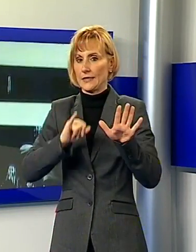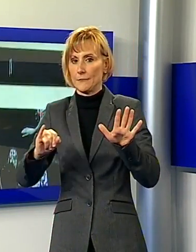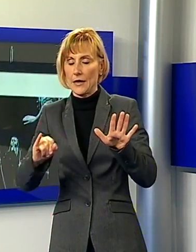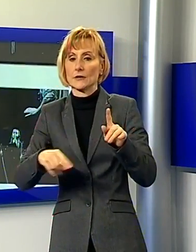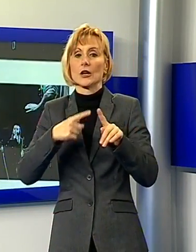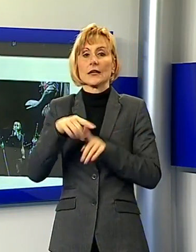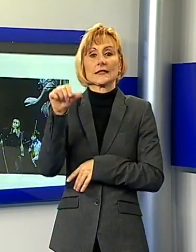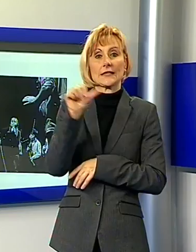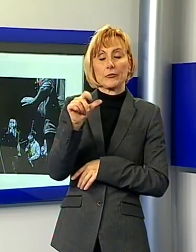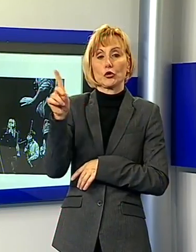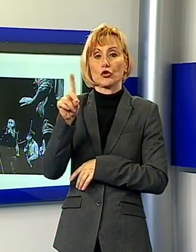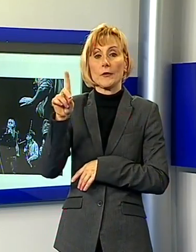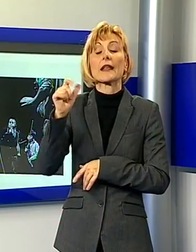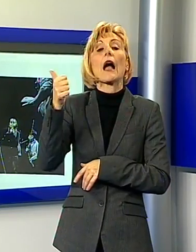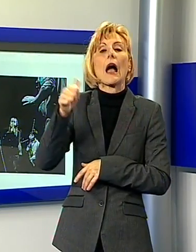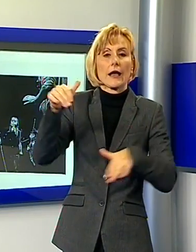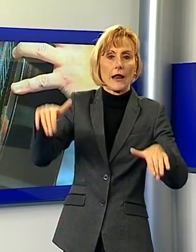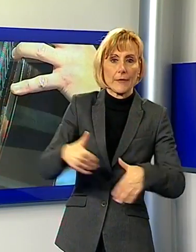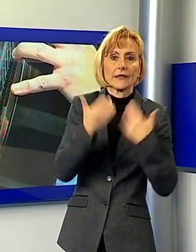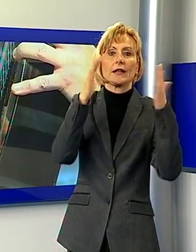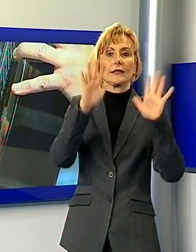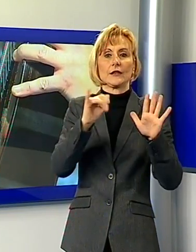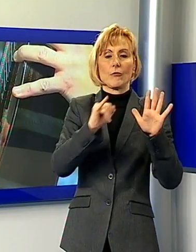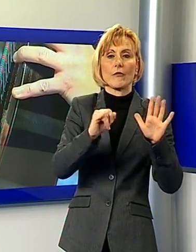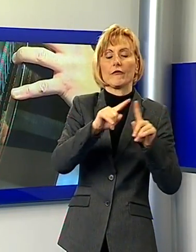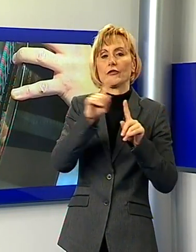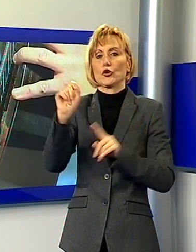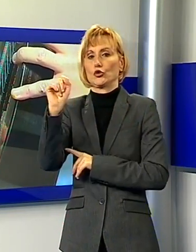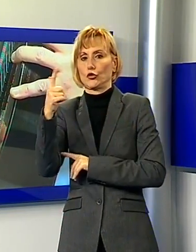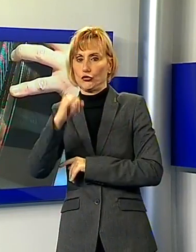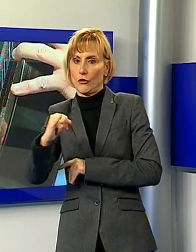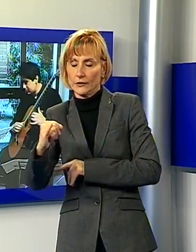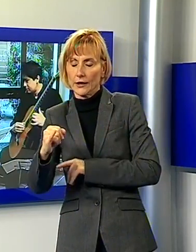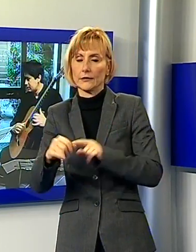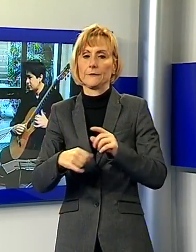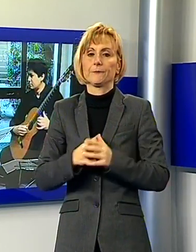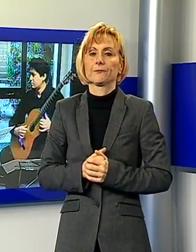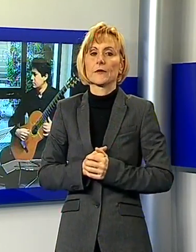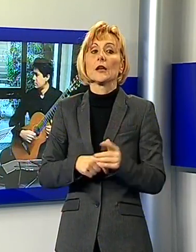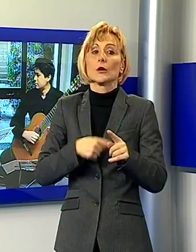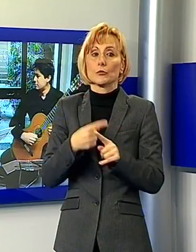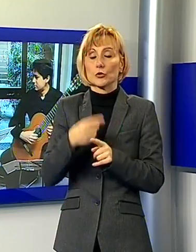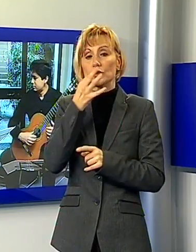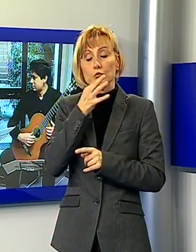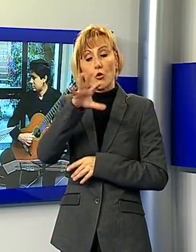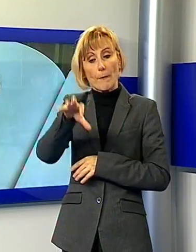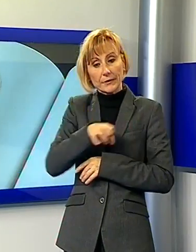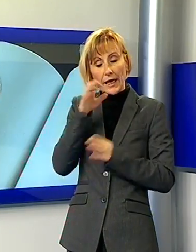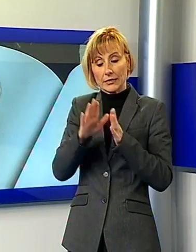domenica anche la mattina dalle 10.30 alle 12.30. È inoltre possibile acquistare il catalogo della mostra il cui